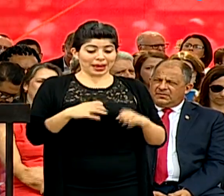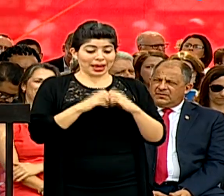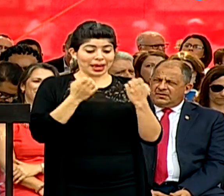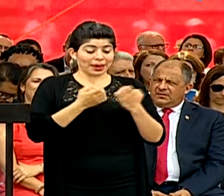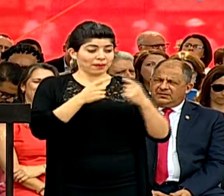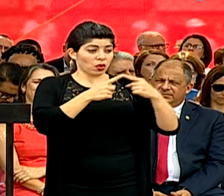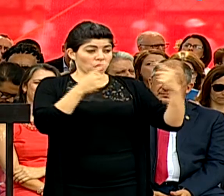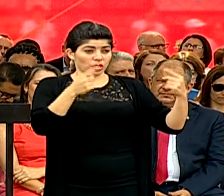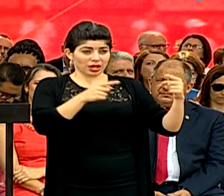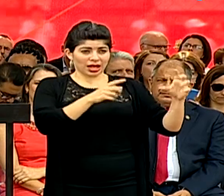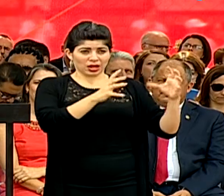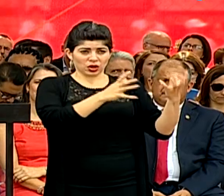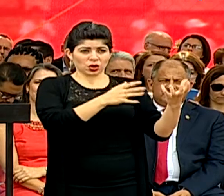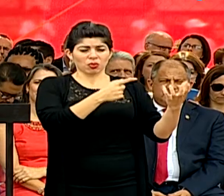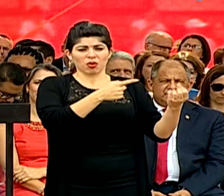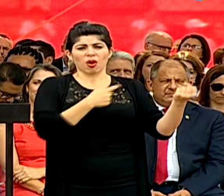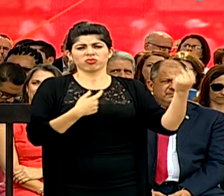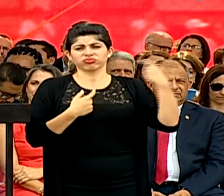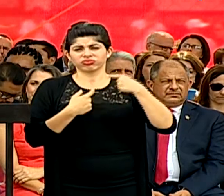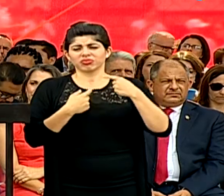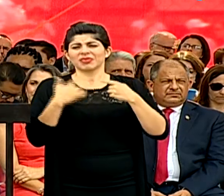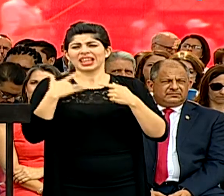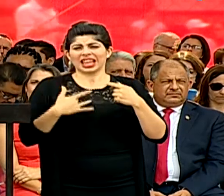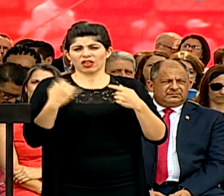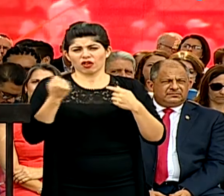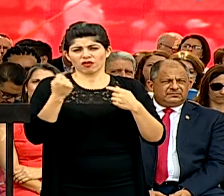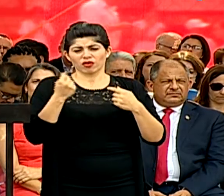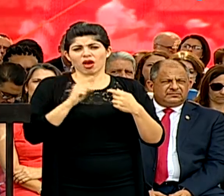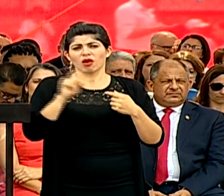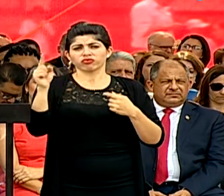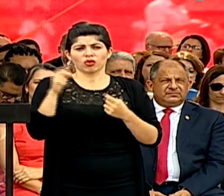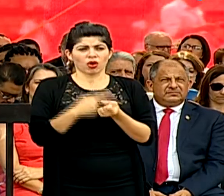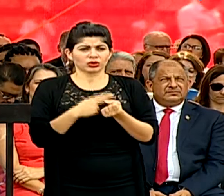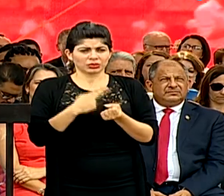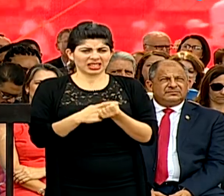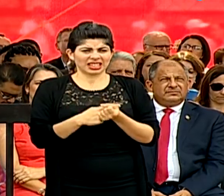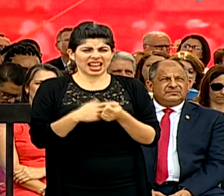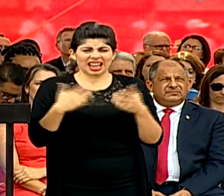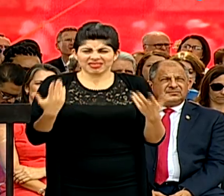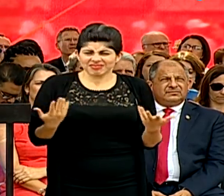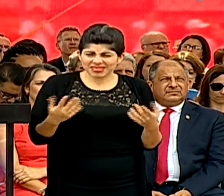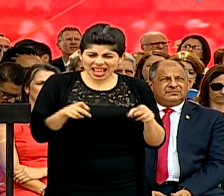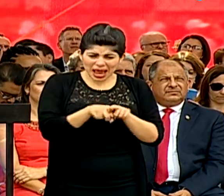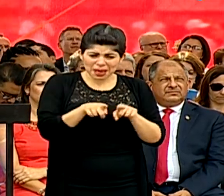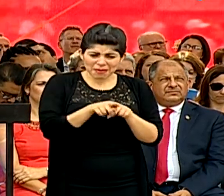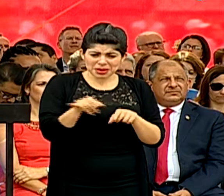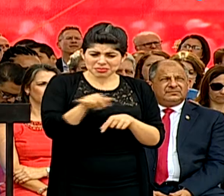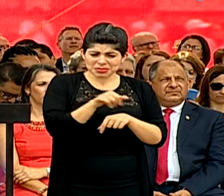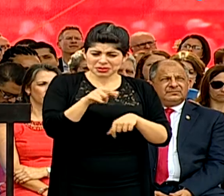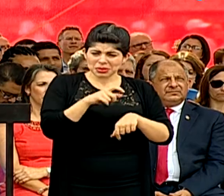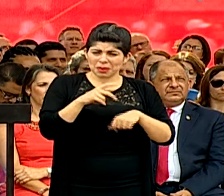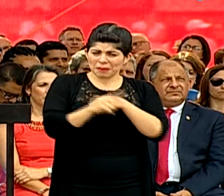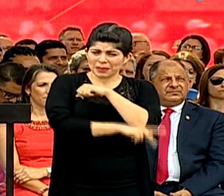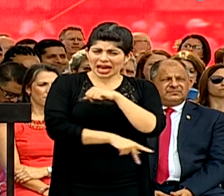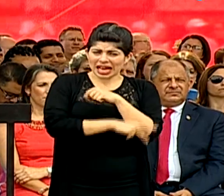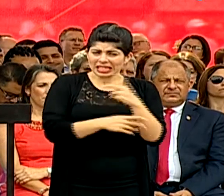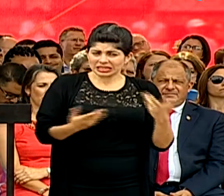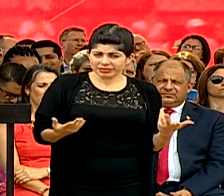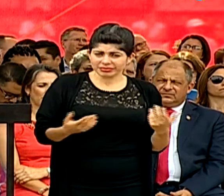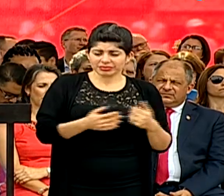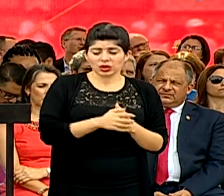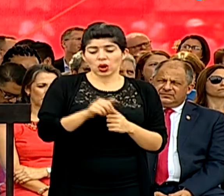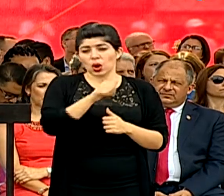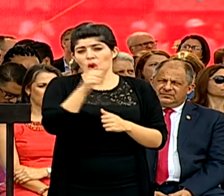contrario, le hirieron fuertemente y tuvo que recorrer al hospital. ¿Qué clase de hermanos de la misma tierra somos? Otro punto,